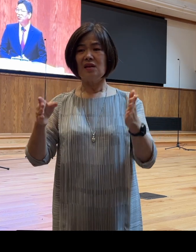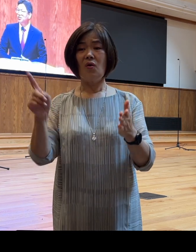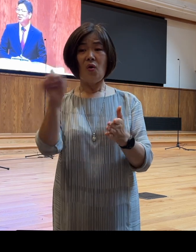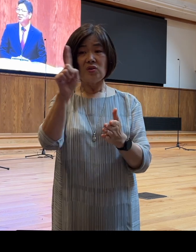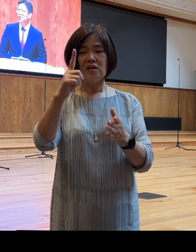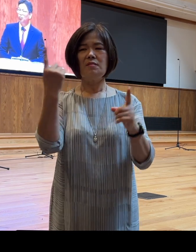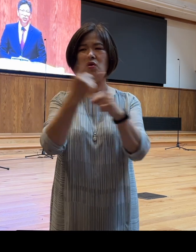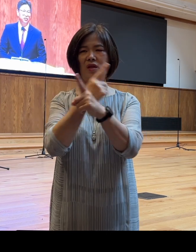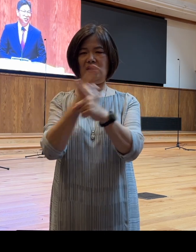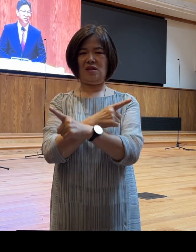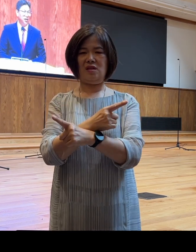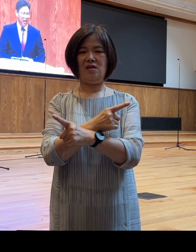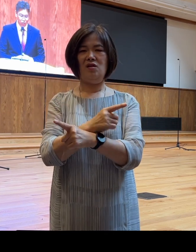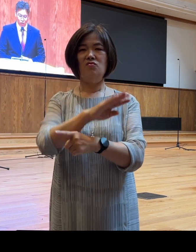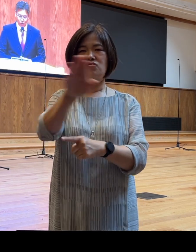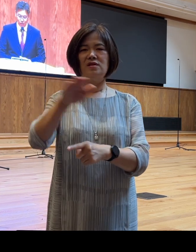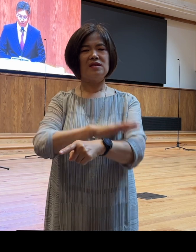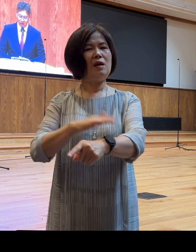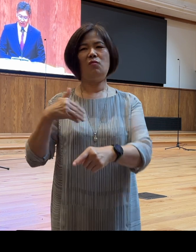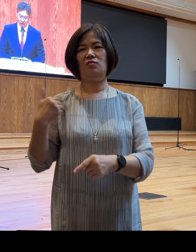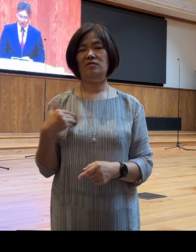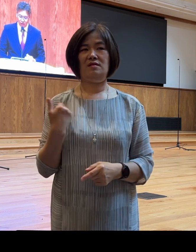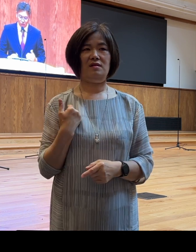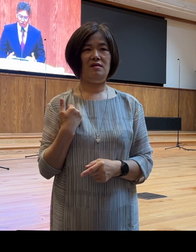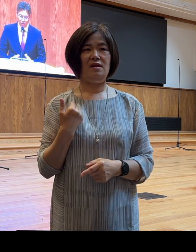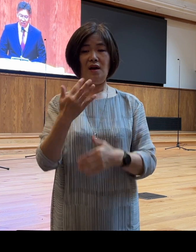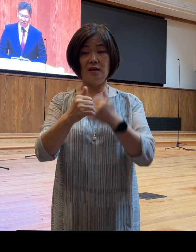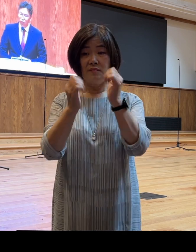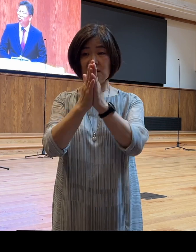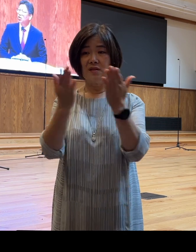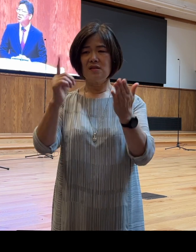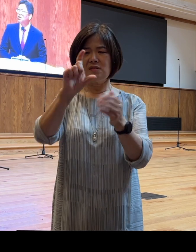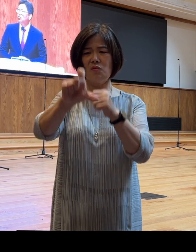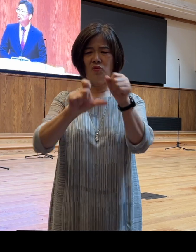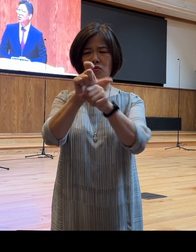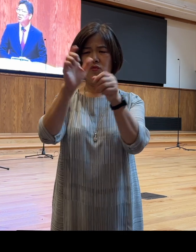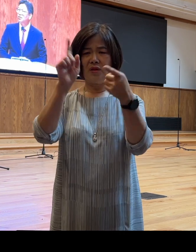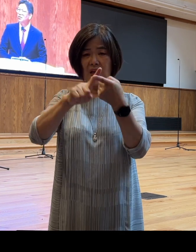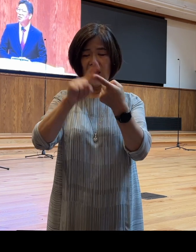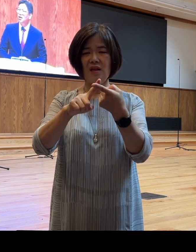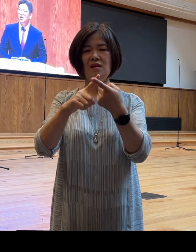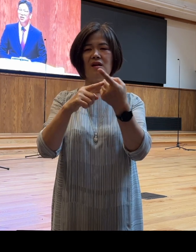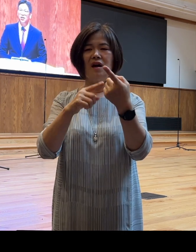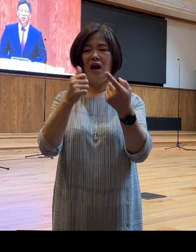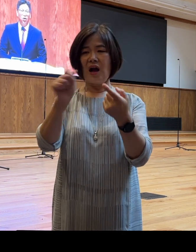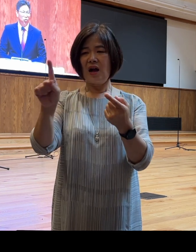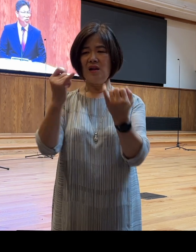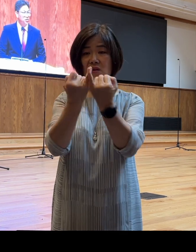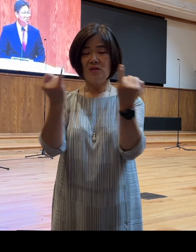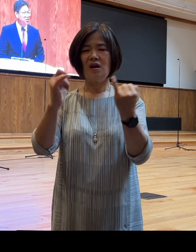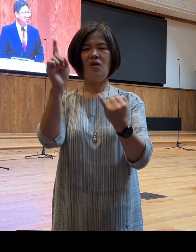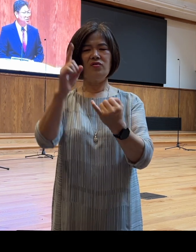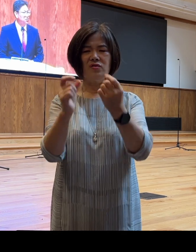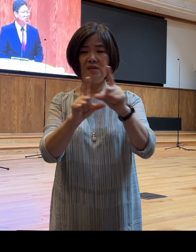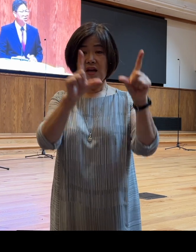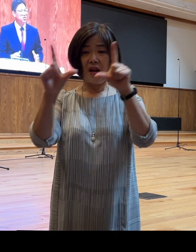우리는 알 수가 없습니다 성경은 이 15년의 기간 동안 하갈이 어떤 삶을 살았는지 그의 신앙이